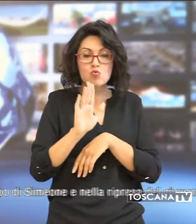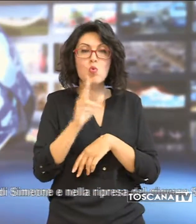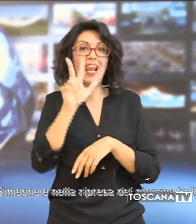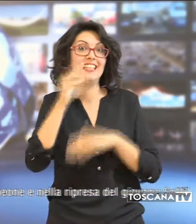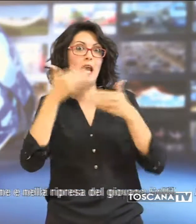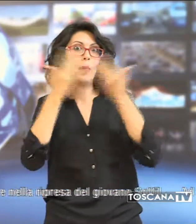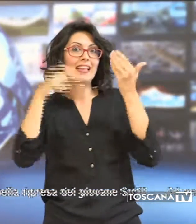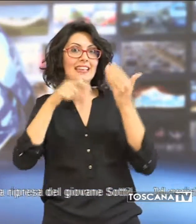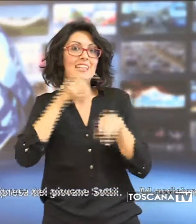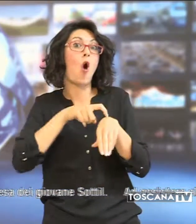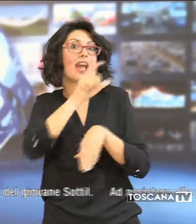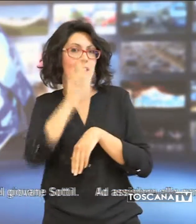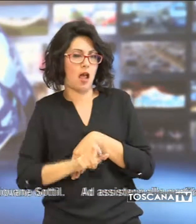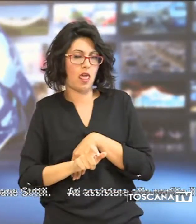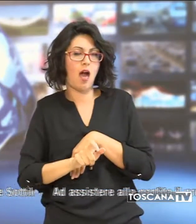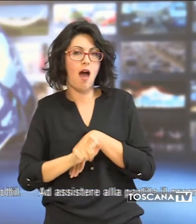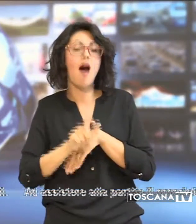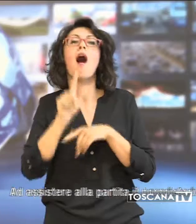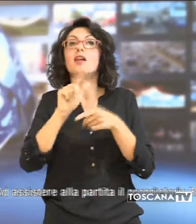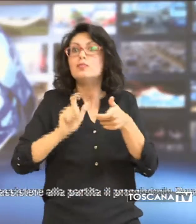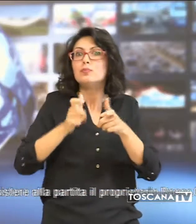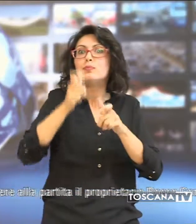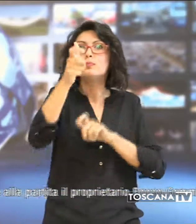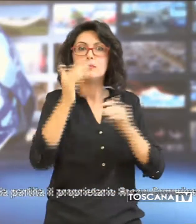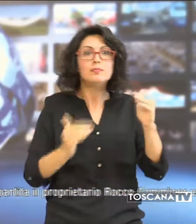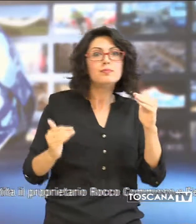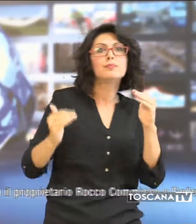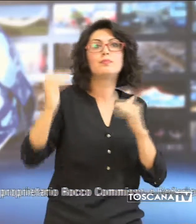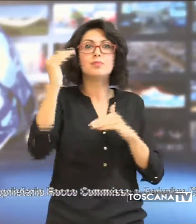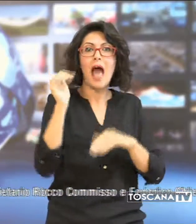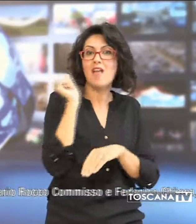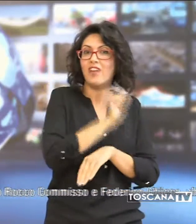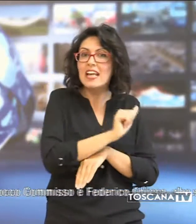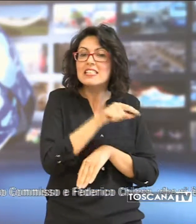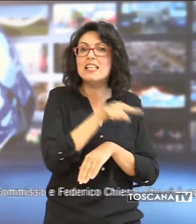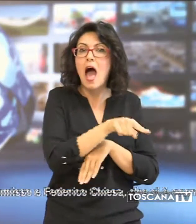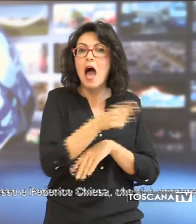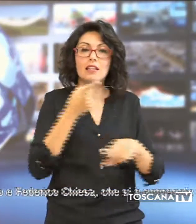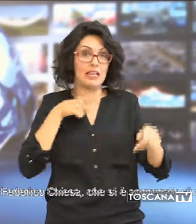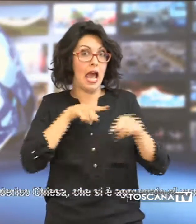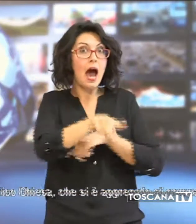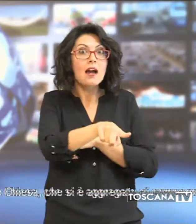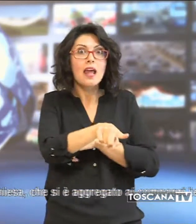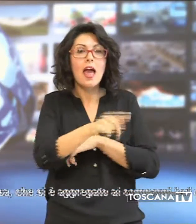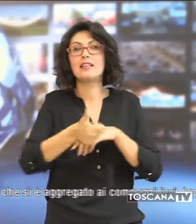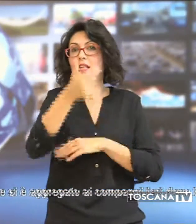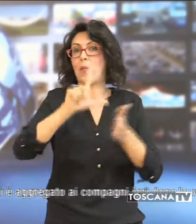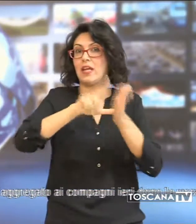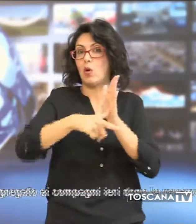ora italiana, ha superato in rimonta gli avversari con una rete nel primo tempo